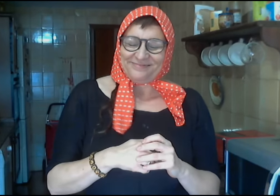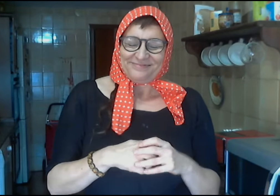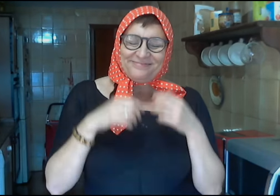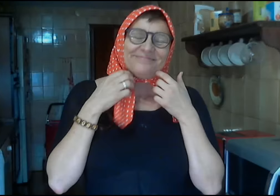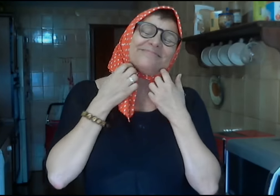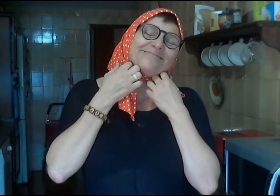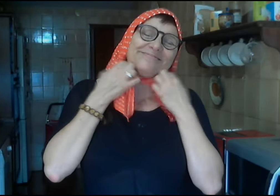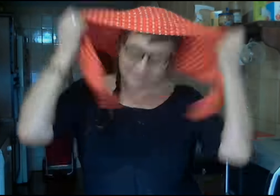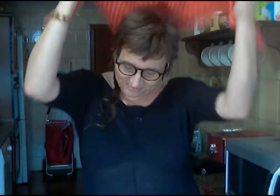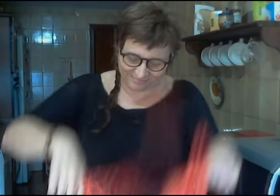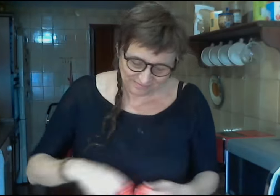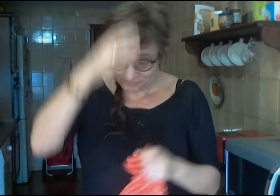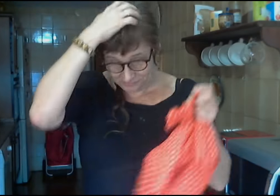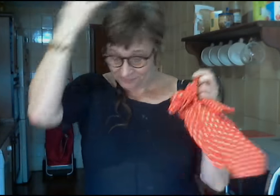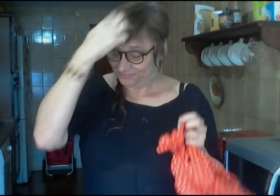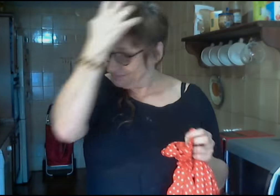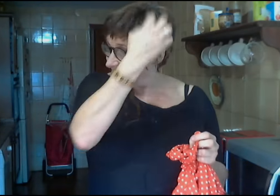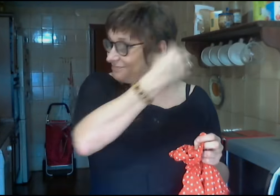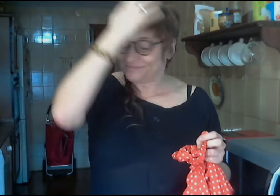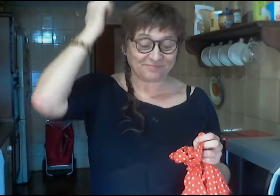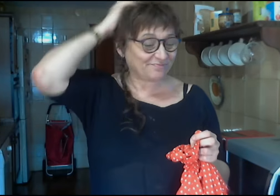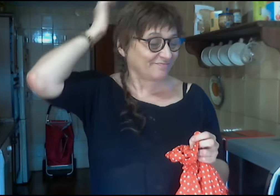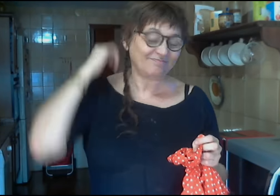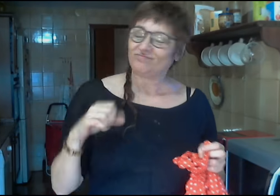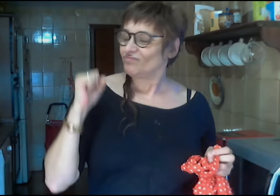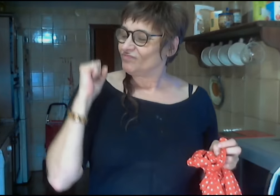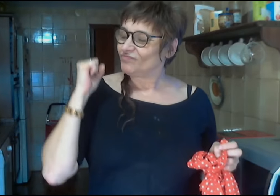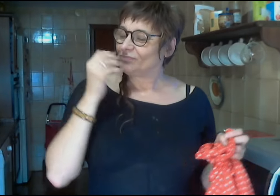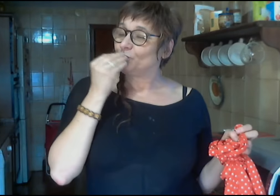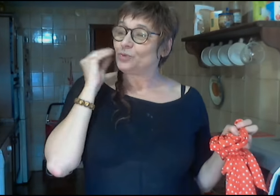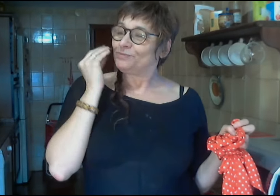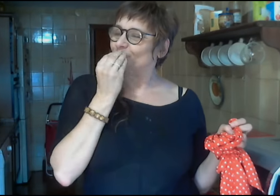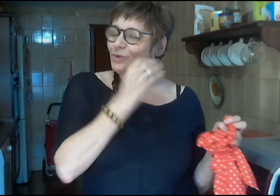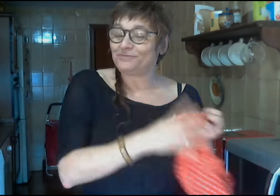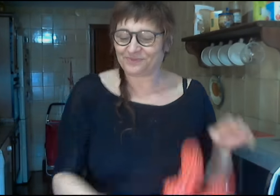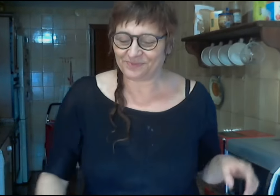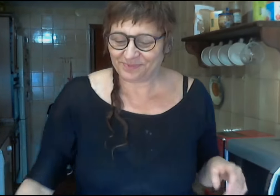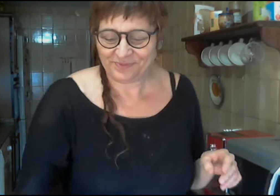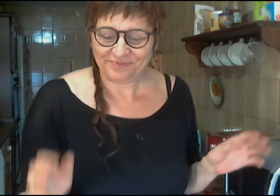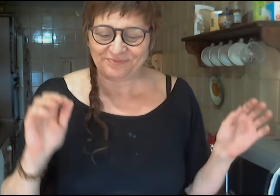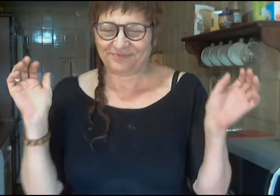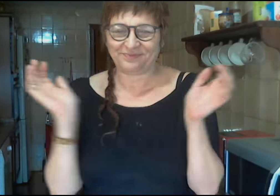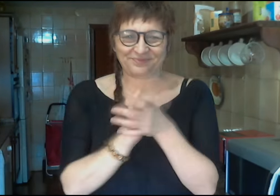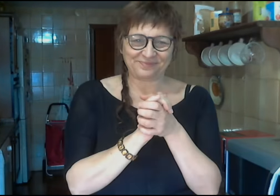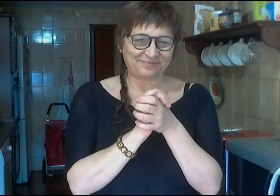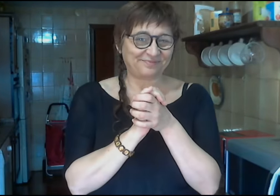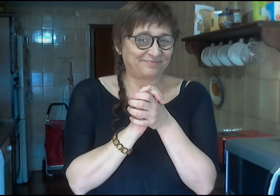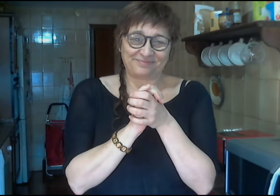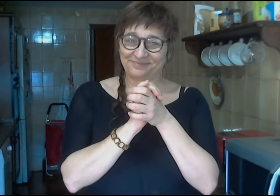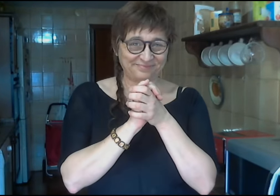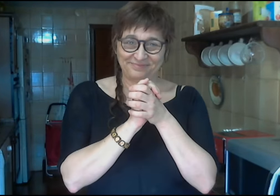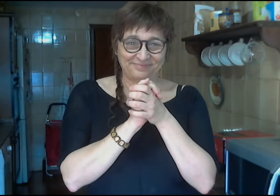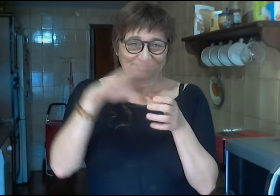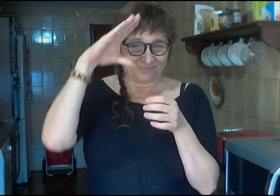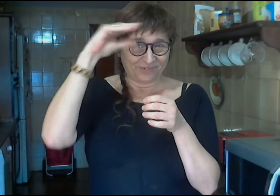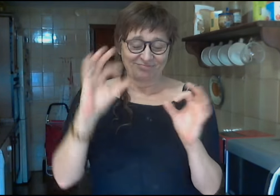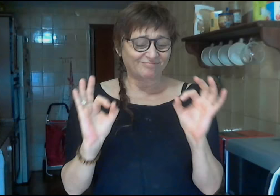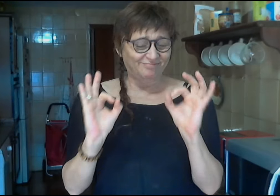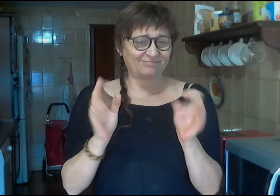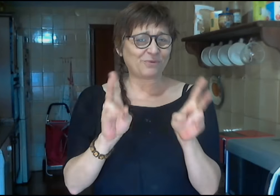intensidad en la comunidad gallega. Quiero describirme alguna imagen de las que nos mandan ustedes. Fabulosa esta imagen desde Soria. Que nos manda felicísimo ver. Están al tanto de la